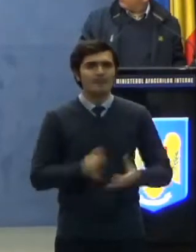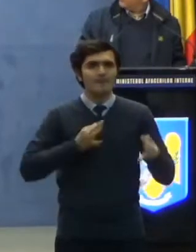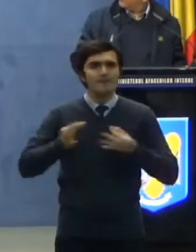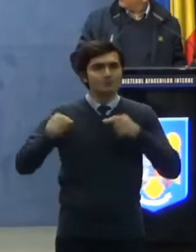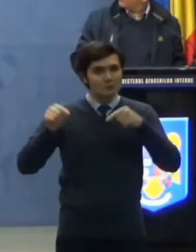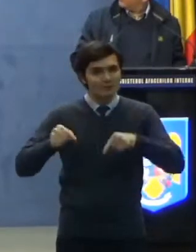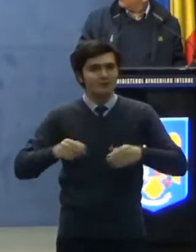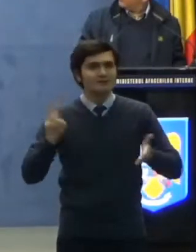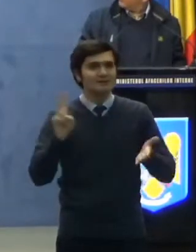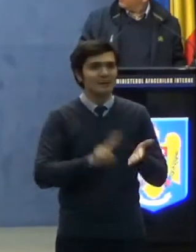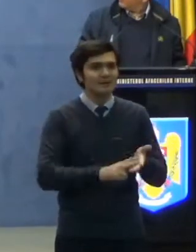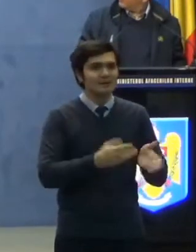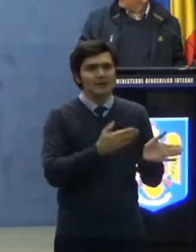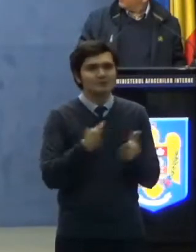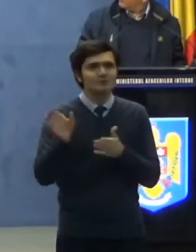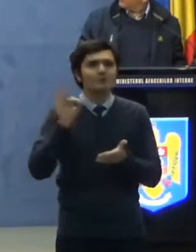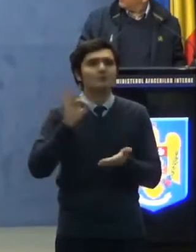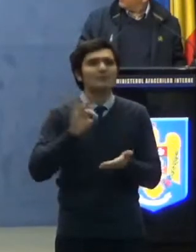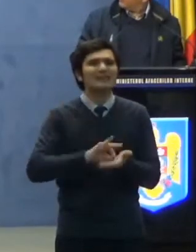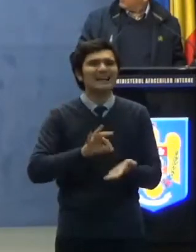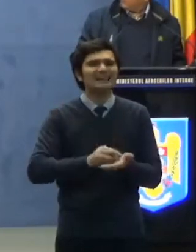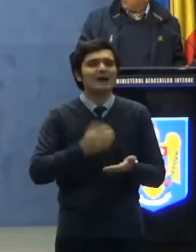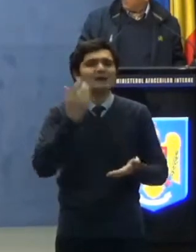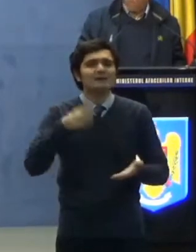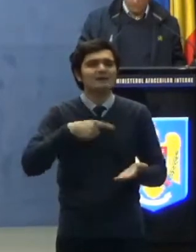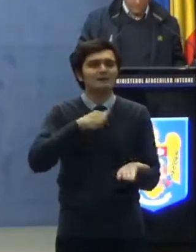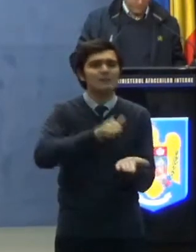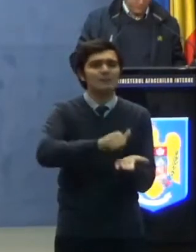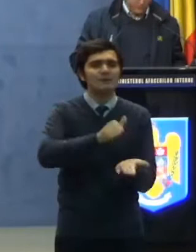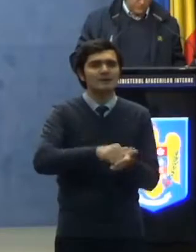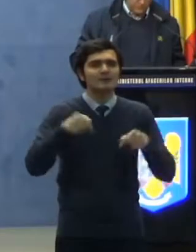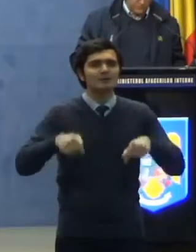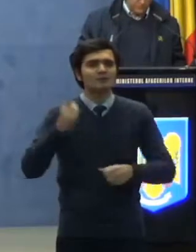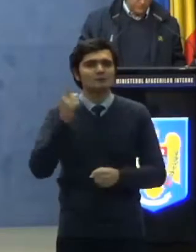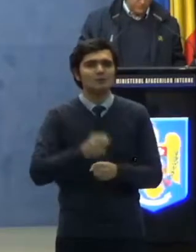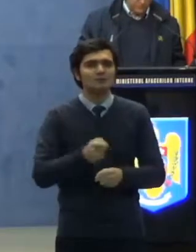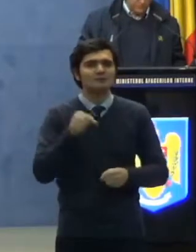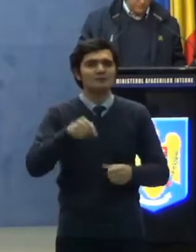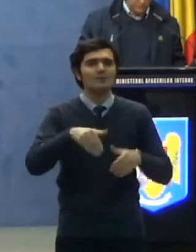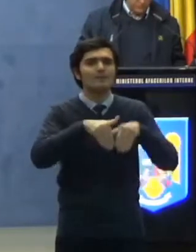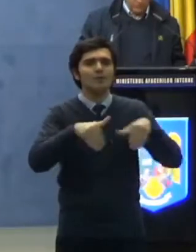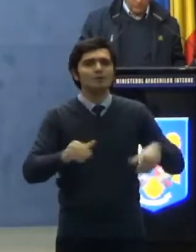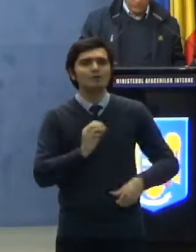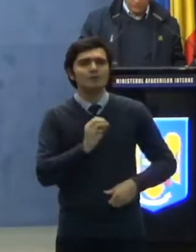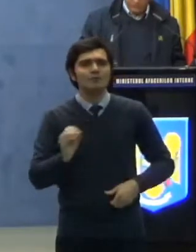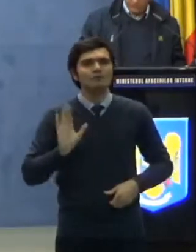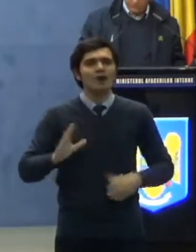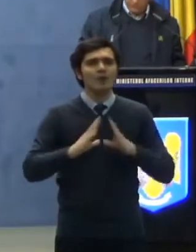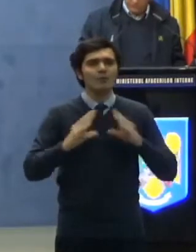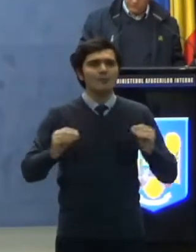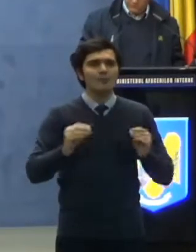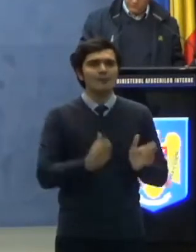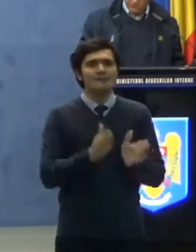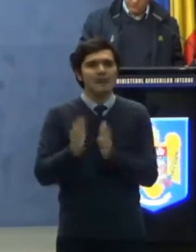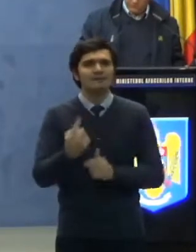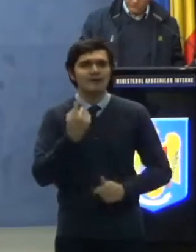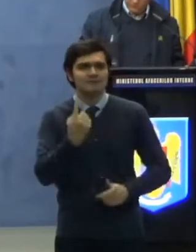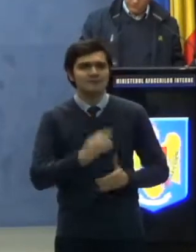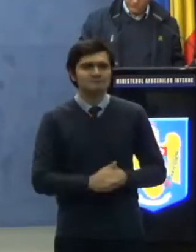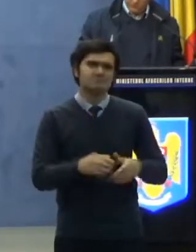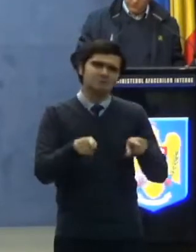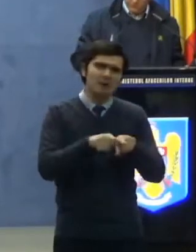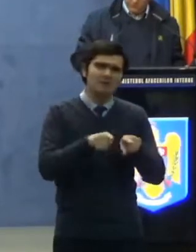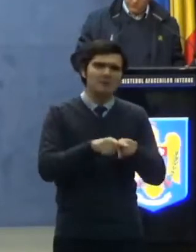aplică începând cu data publicării prezentei ordonanțe în Monitorul Oficial al României partea 1. De